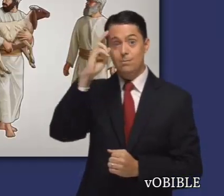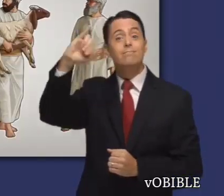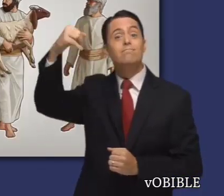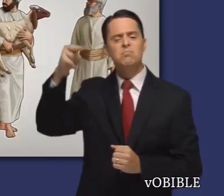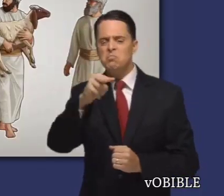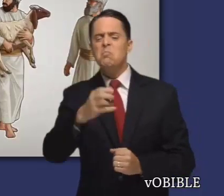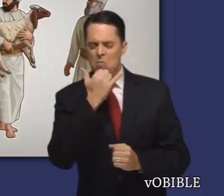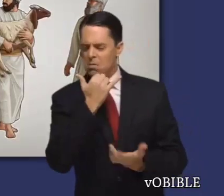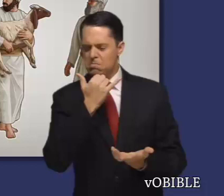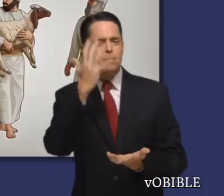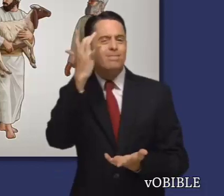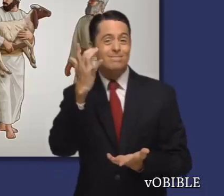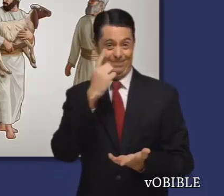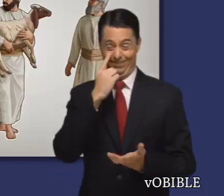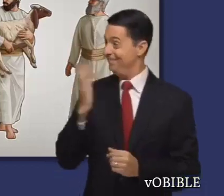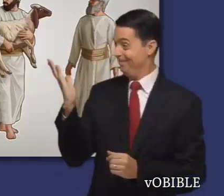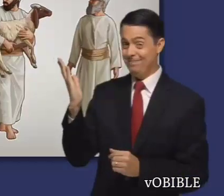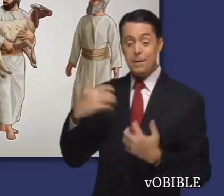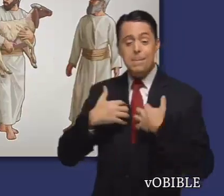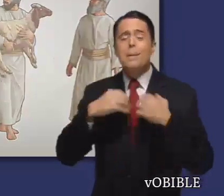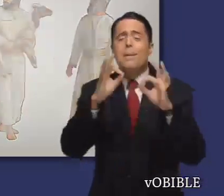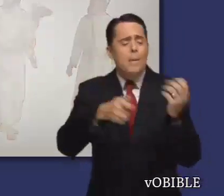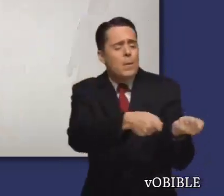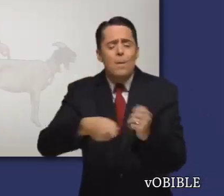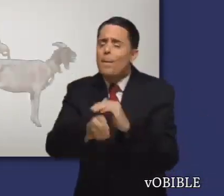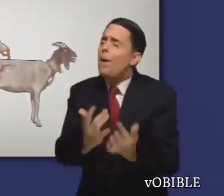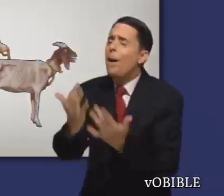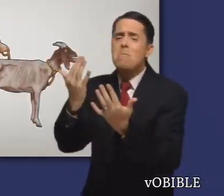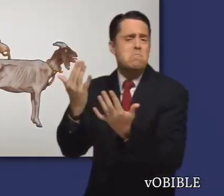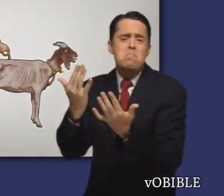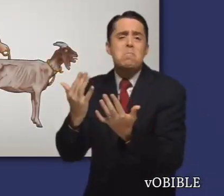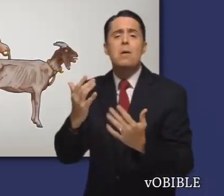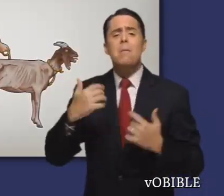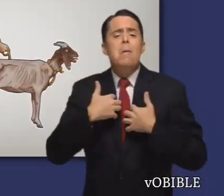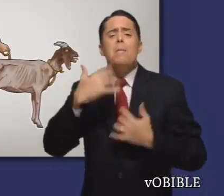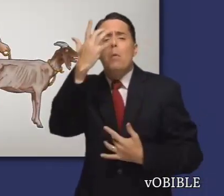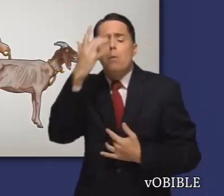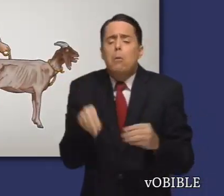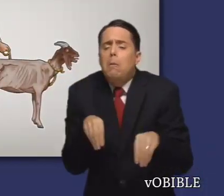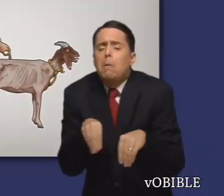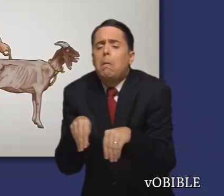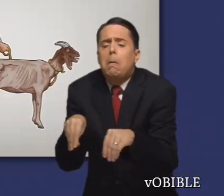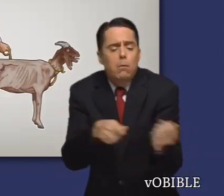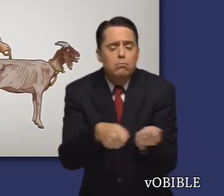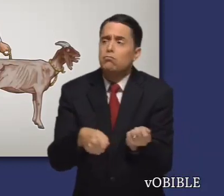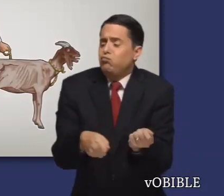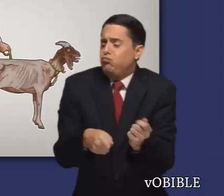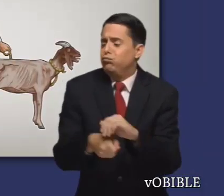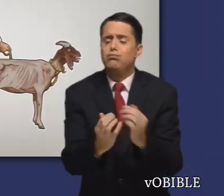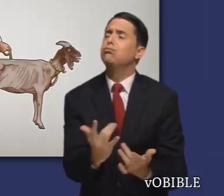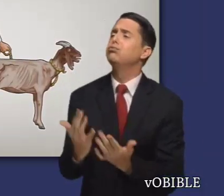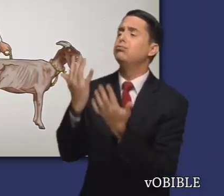acusa de corrupción a los sacerdotes. Como le ofrecen sacrificios de animales defectuosos, Jehová les pide